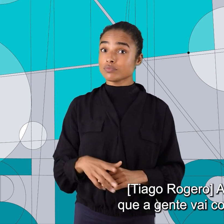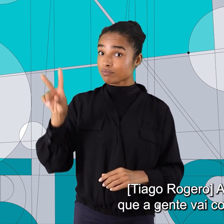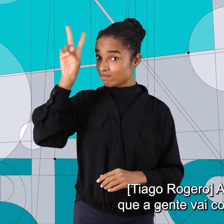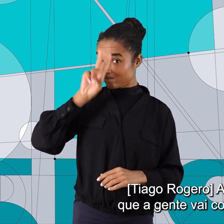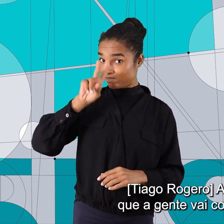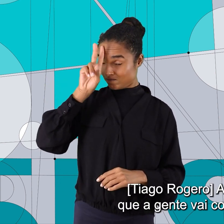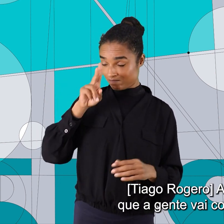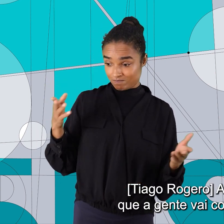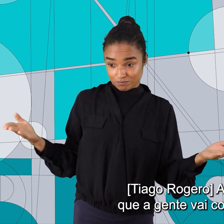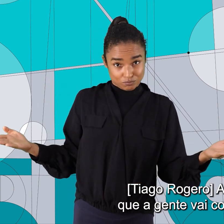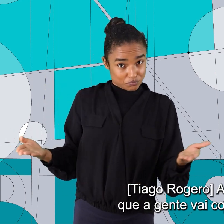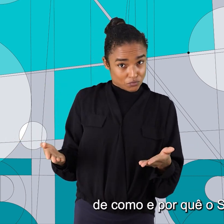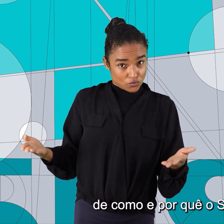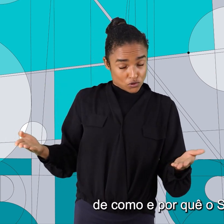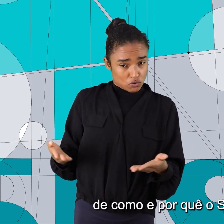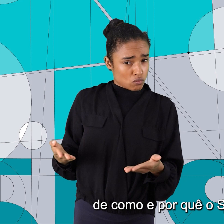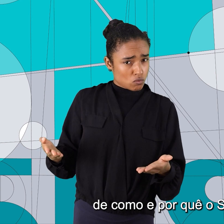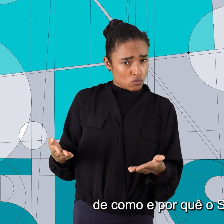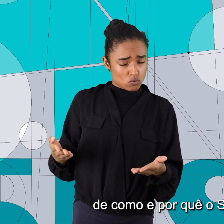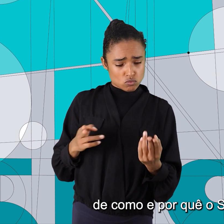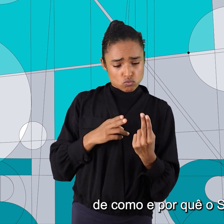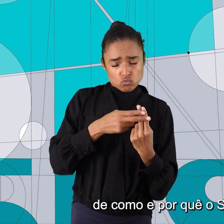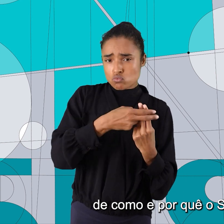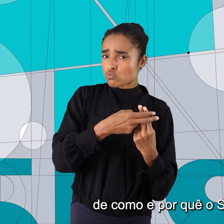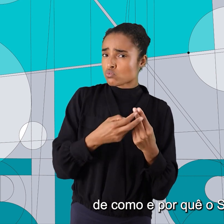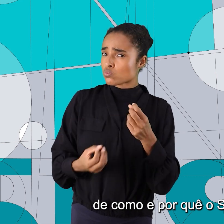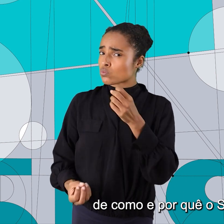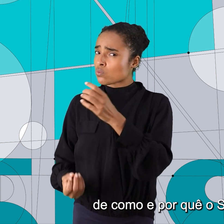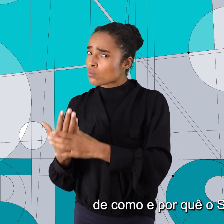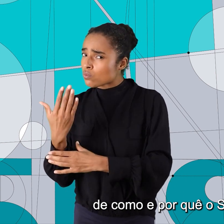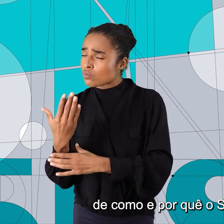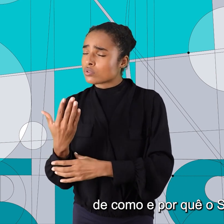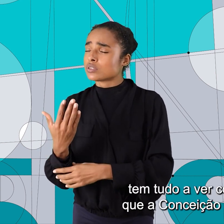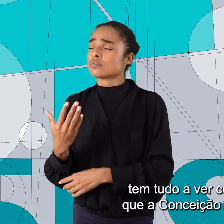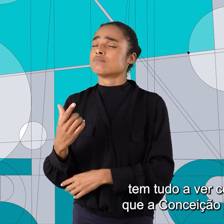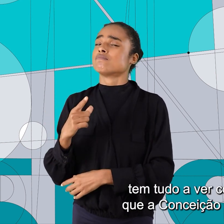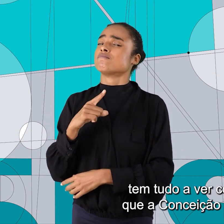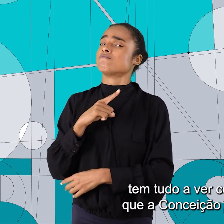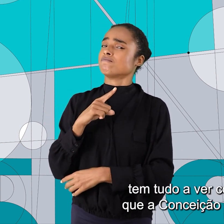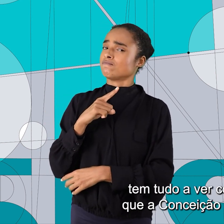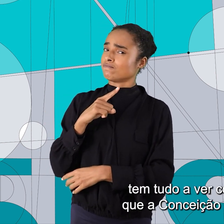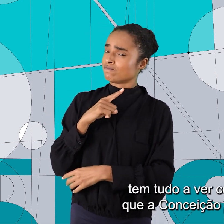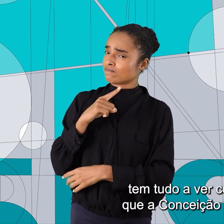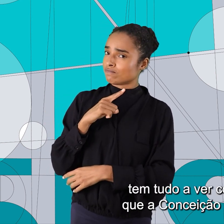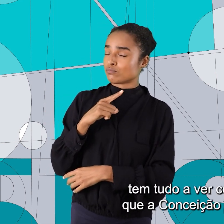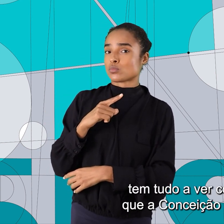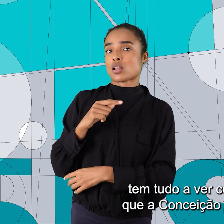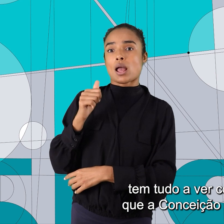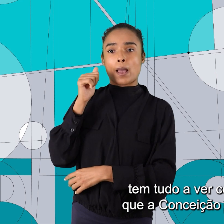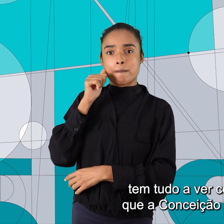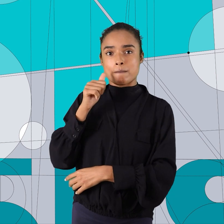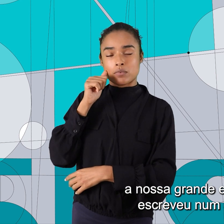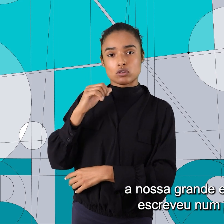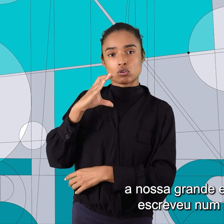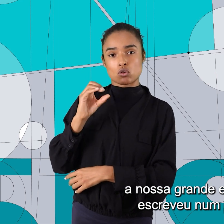A história que a gente vai contar hoje, de como e por que o SUS foi criado, tem tudo a ver com algo que a Conceição